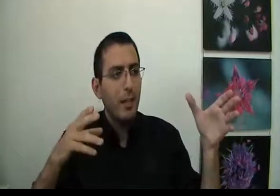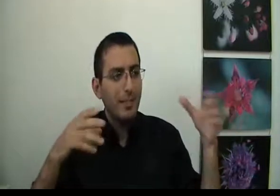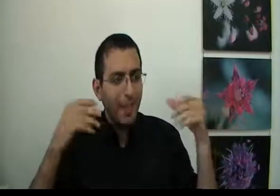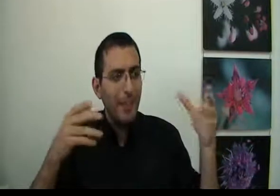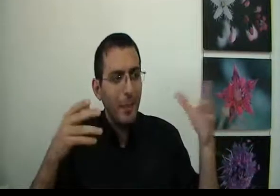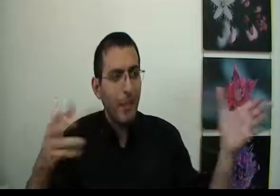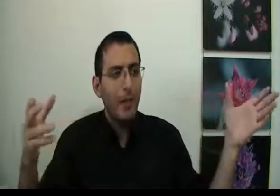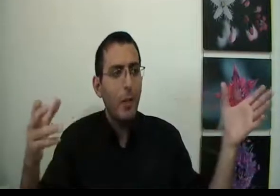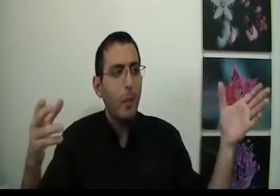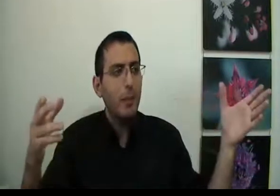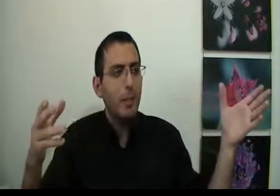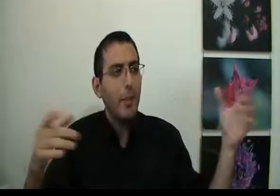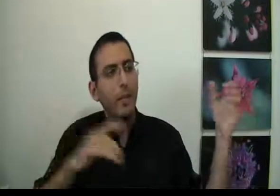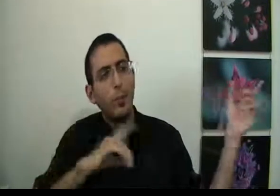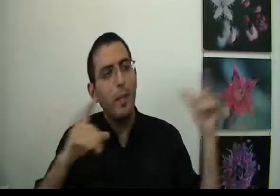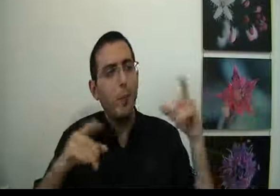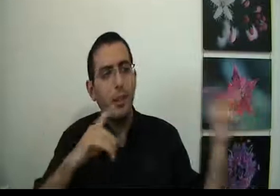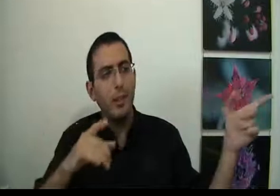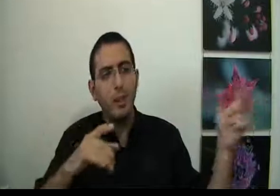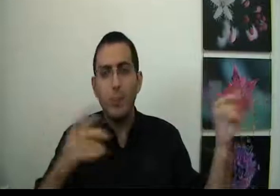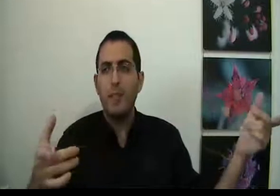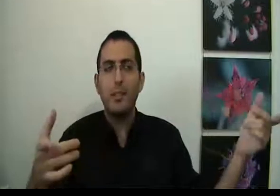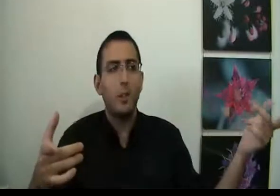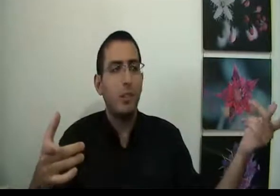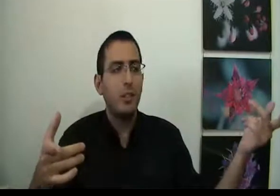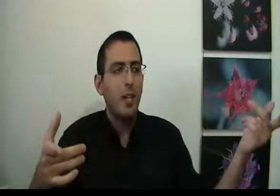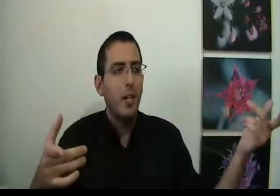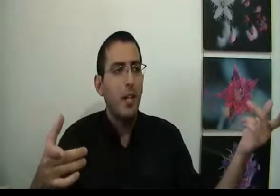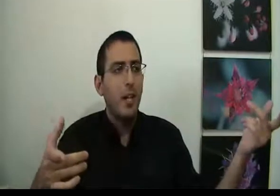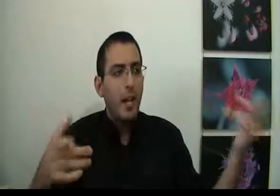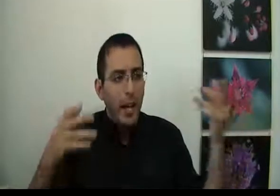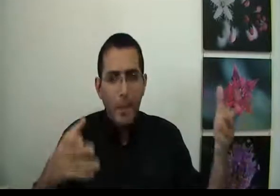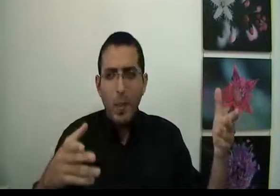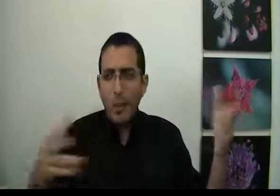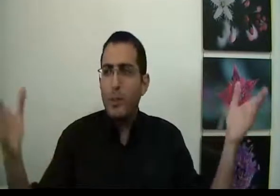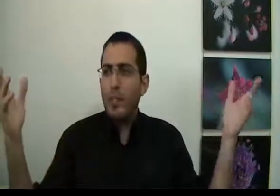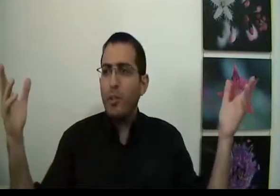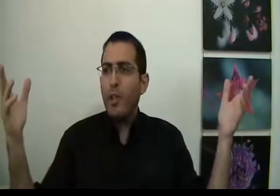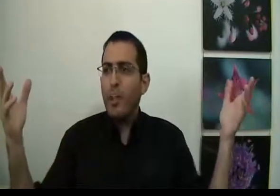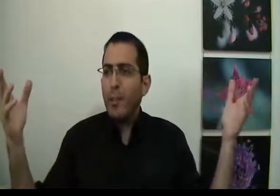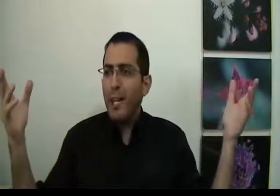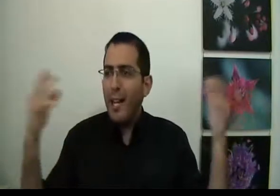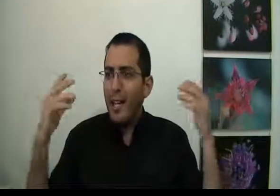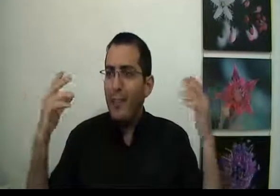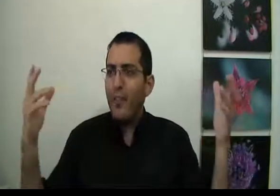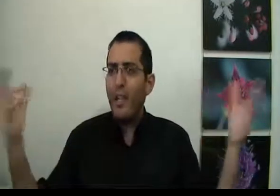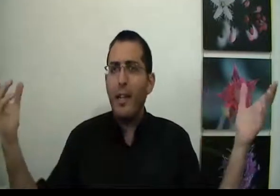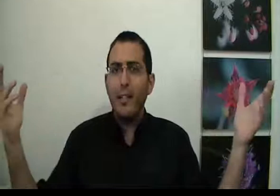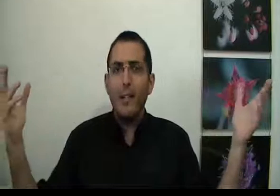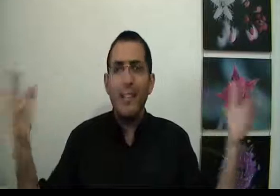אז תגיד את האמת תגיד אני לא מרוצה, מה בגלל שכולם רואו שאתה צריך להיות מרוצה, אתה צריך להיות מרוצה אם אתה לא מרוצה, תגיד שאתה לא מרוצה, אל תפחד להגיד את האמת